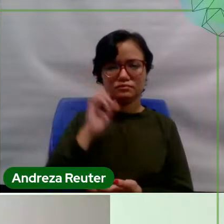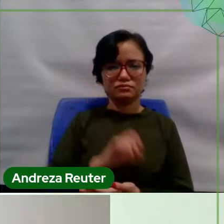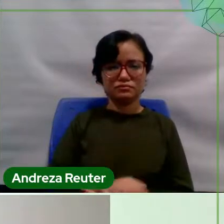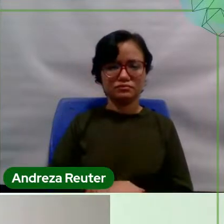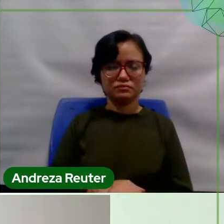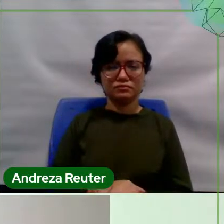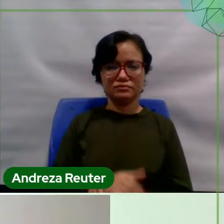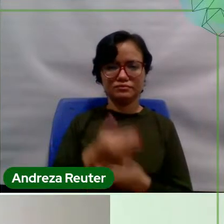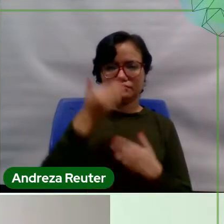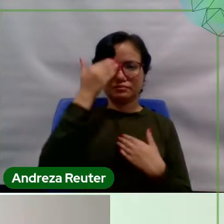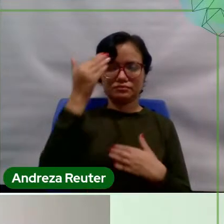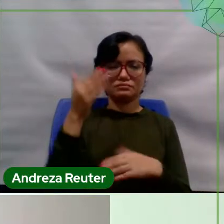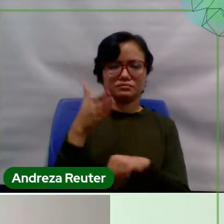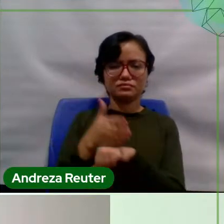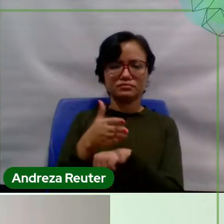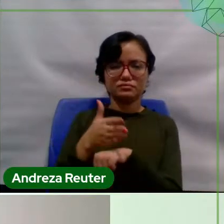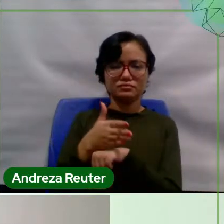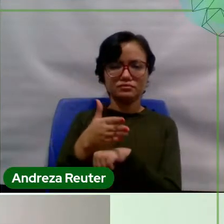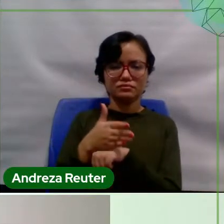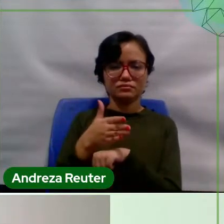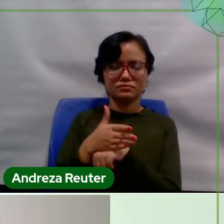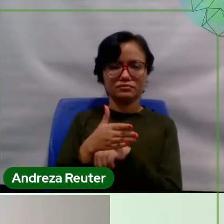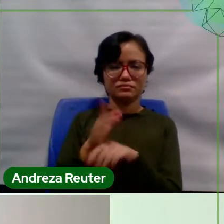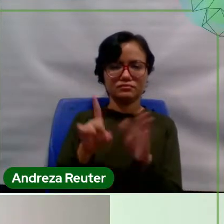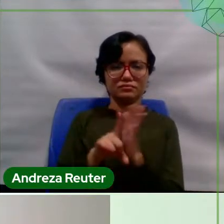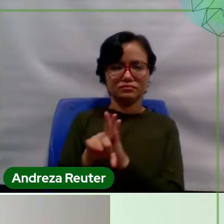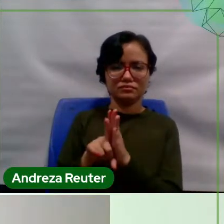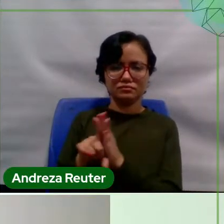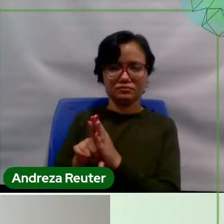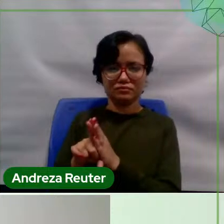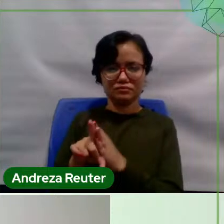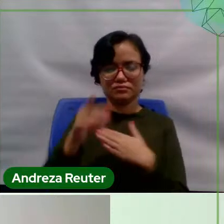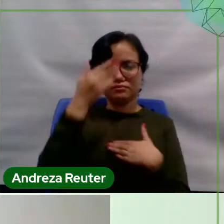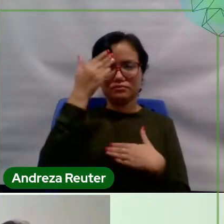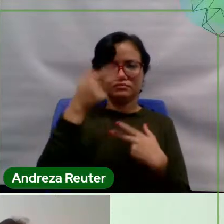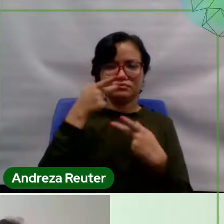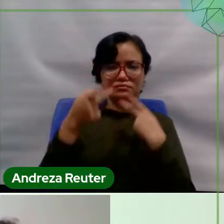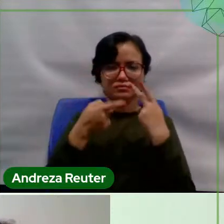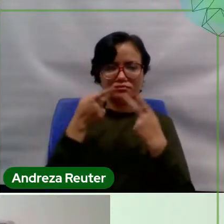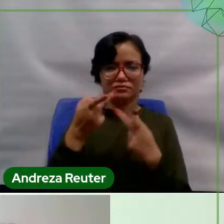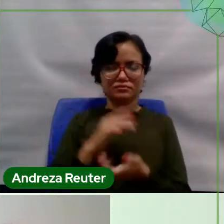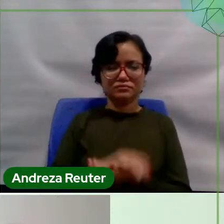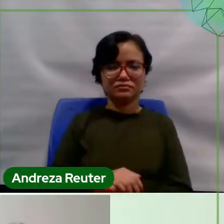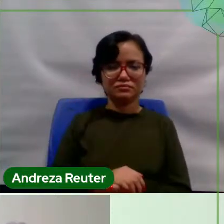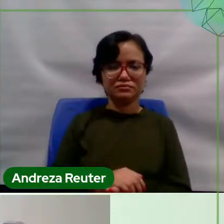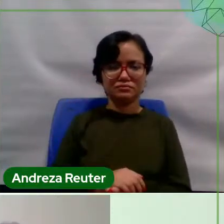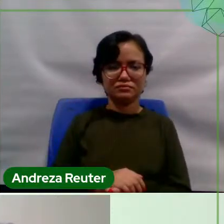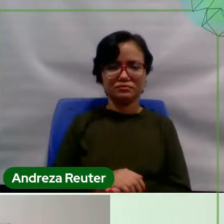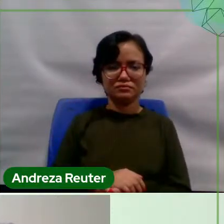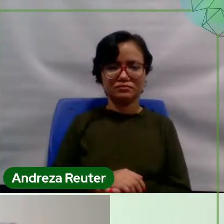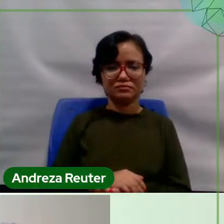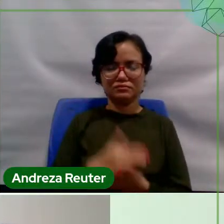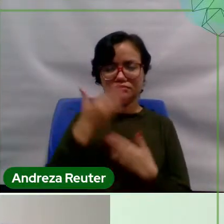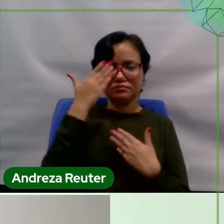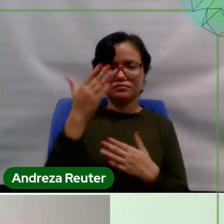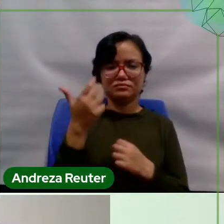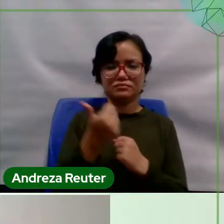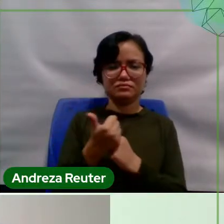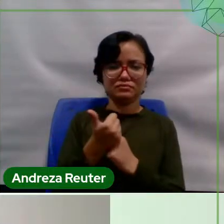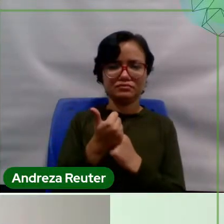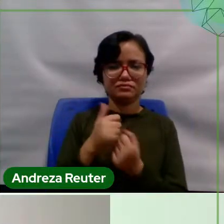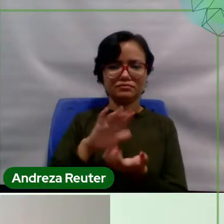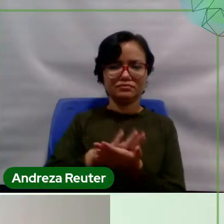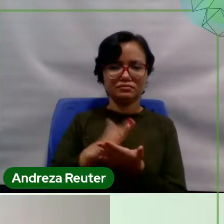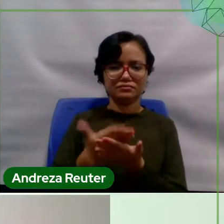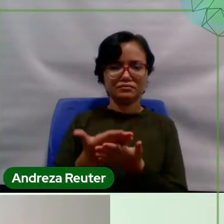Obrigada pela participação aí dos pesquisadores, obrigada pelas falas, obrigada aí pelo apoio dos tradutores.